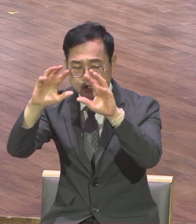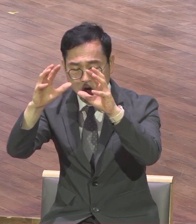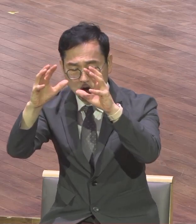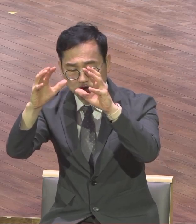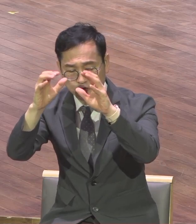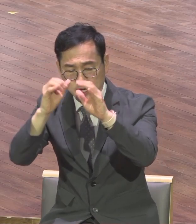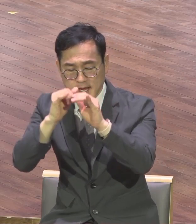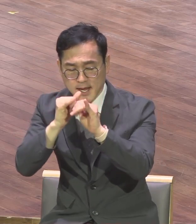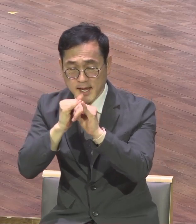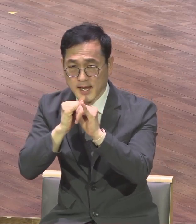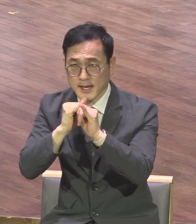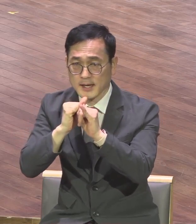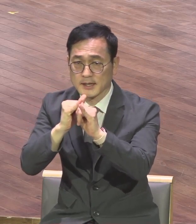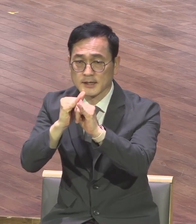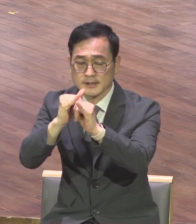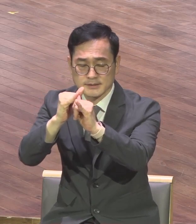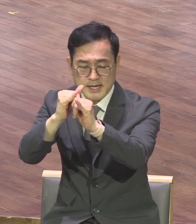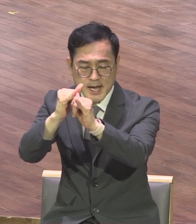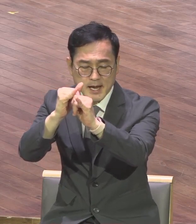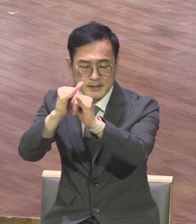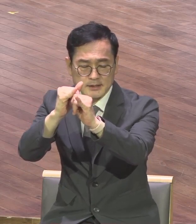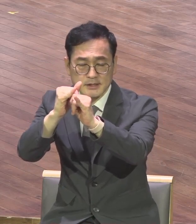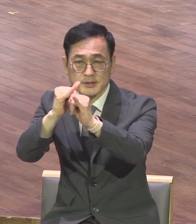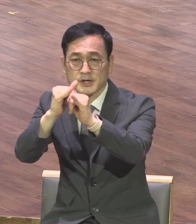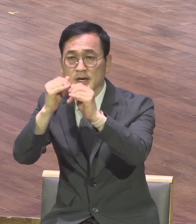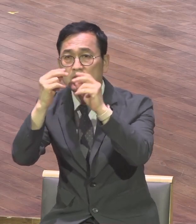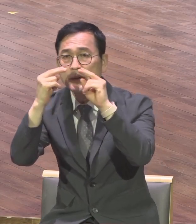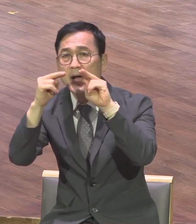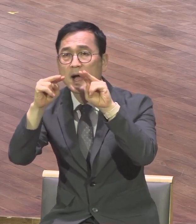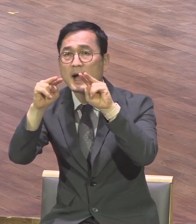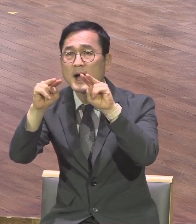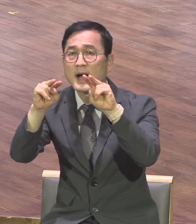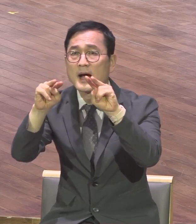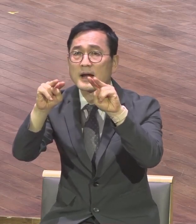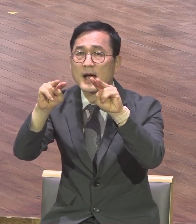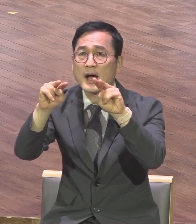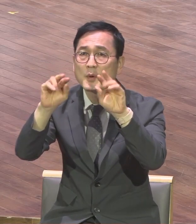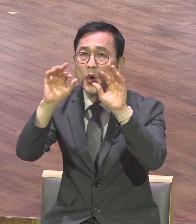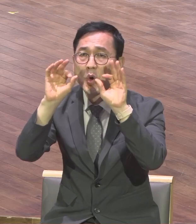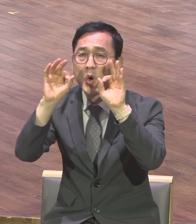창동의 삶을 바라보고